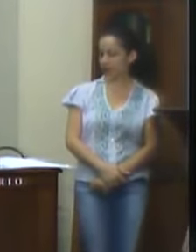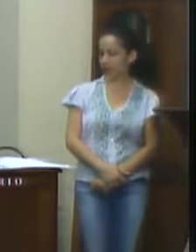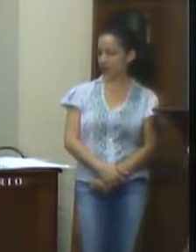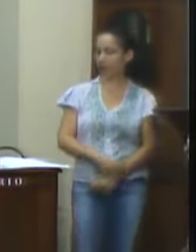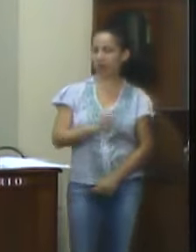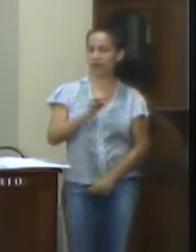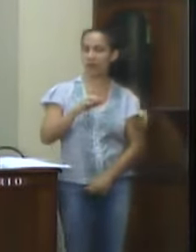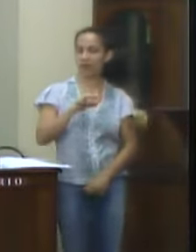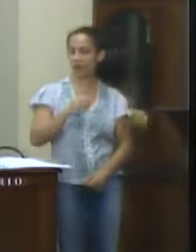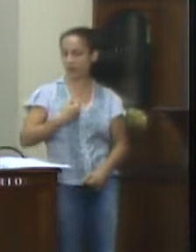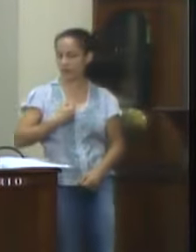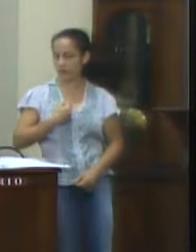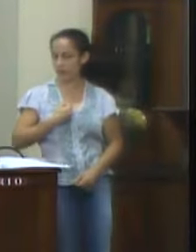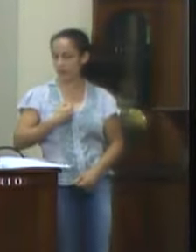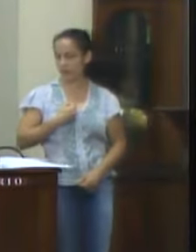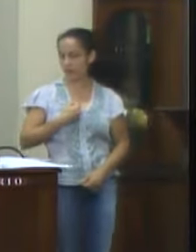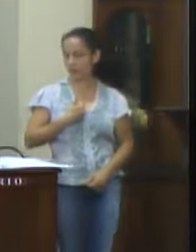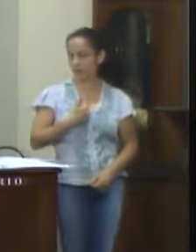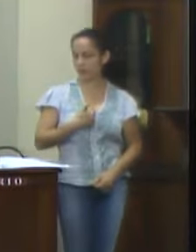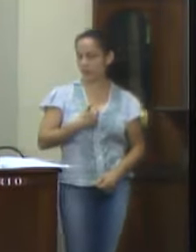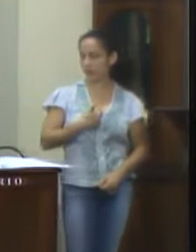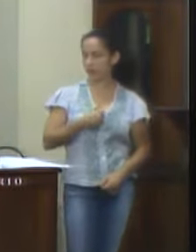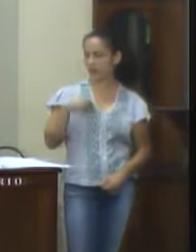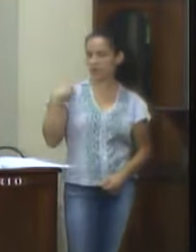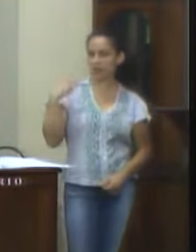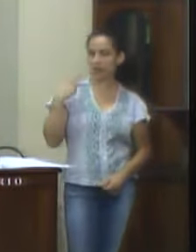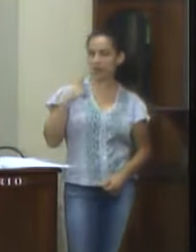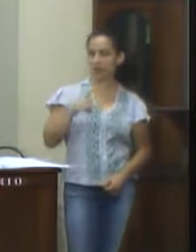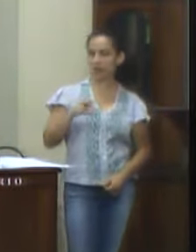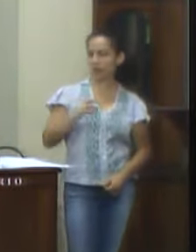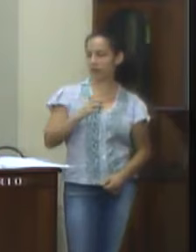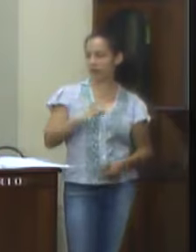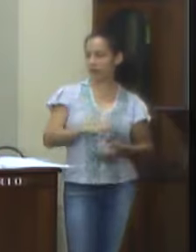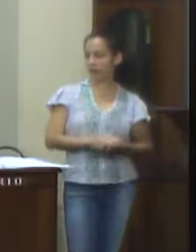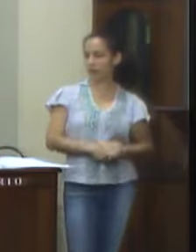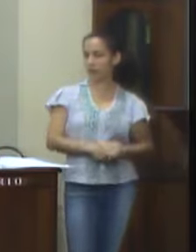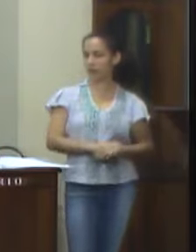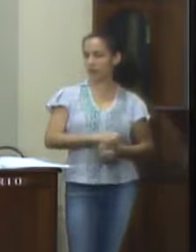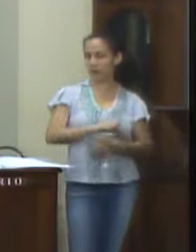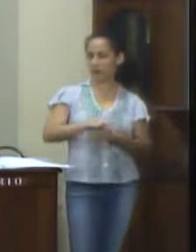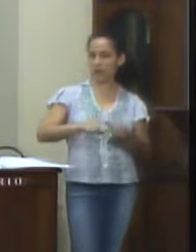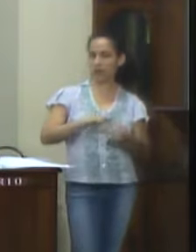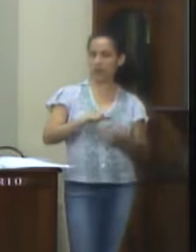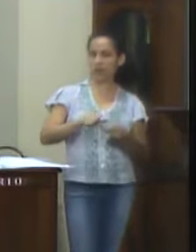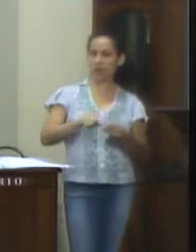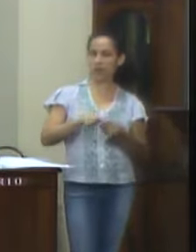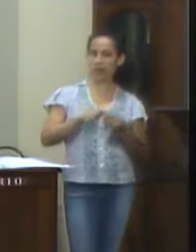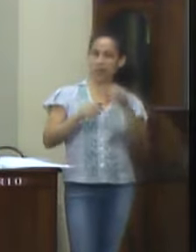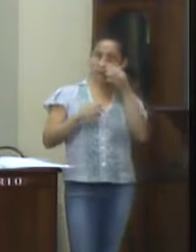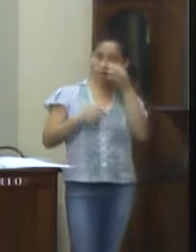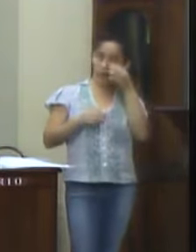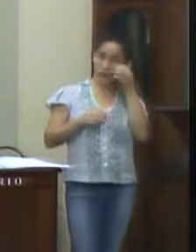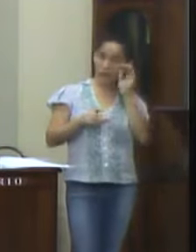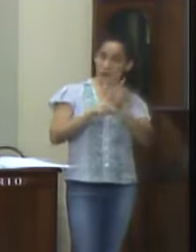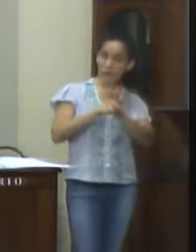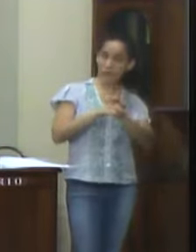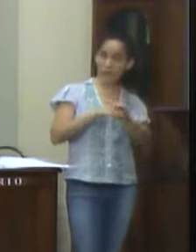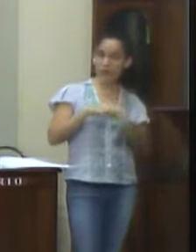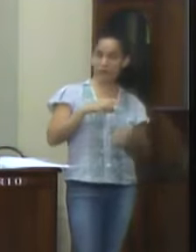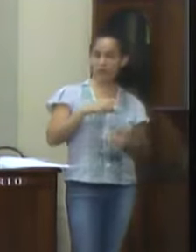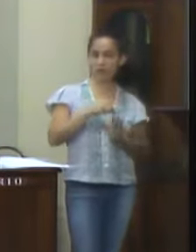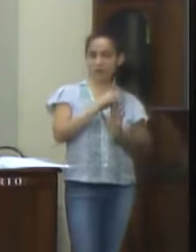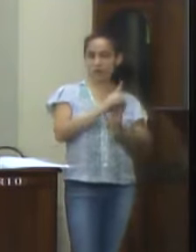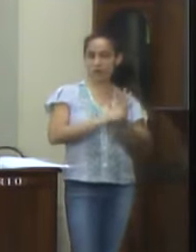Emenda número 1, Vereador Professor Rafael. Fica alterado no programa de trabalho do presente projeto da lei das diretrizes